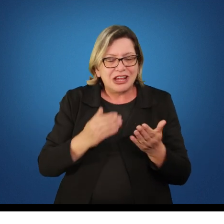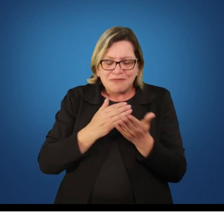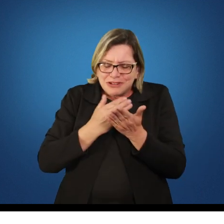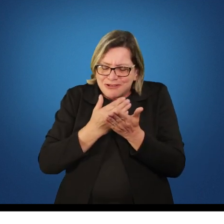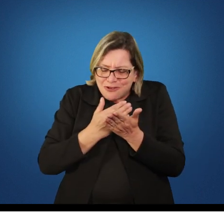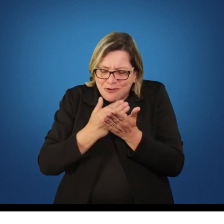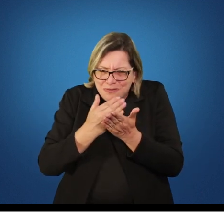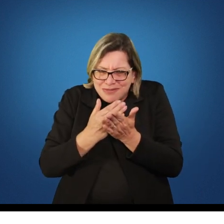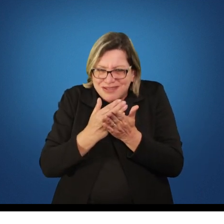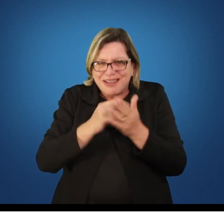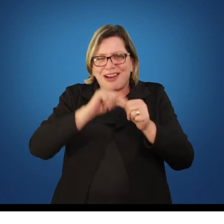paradigma certo